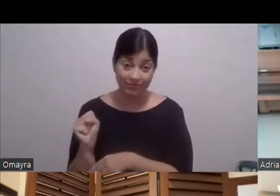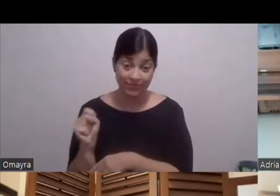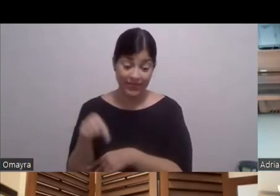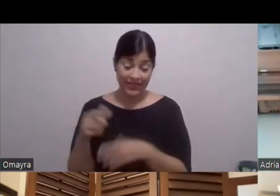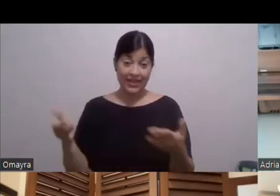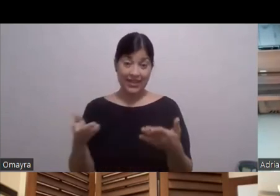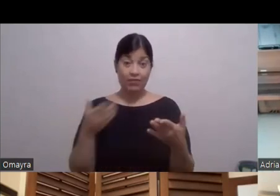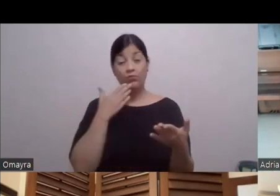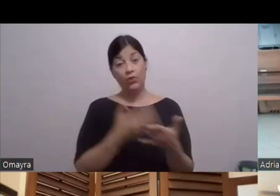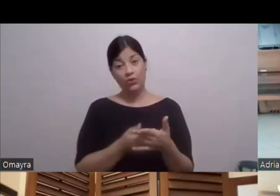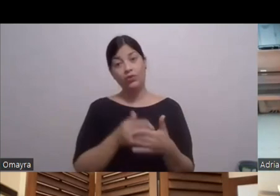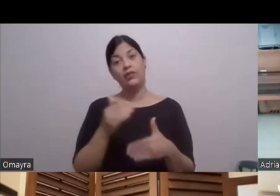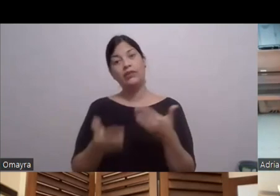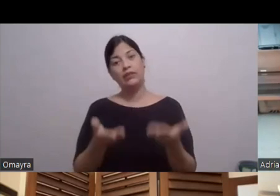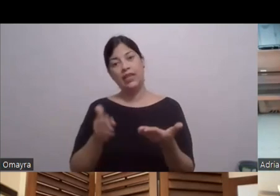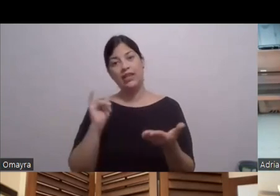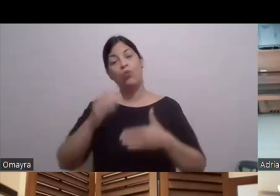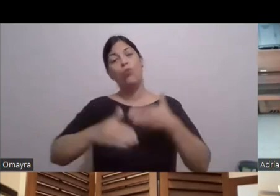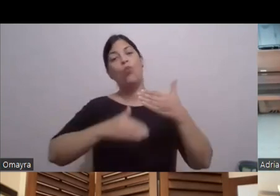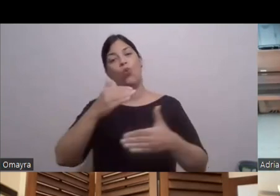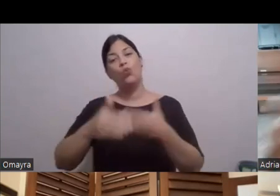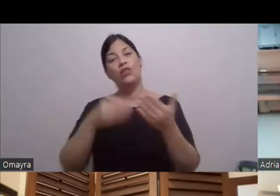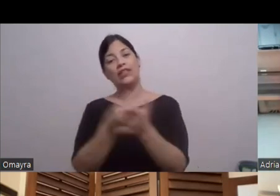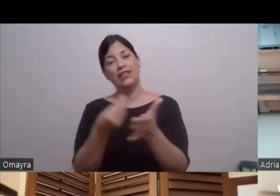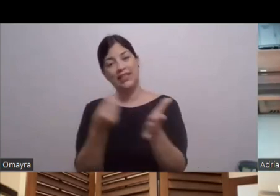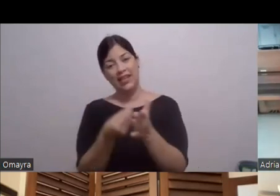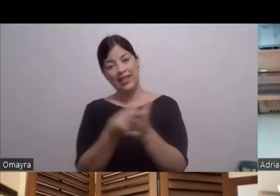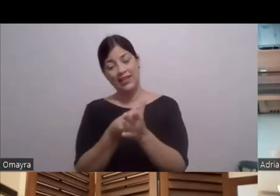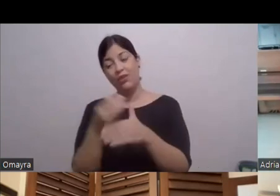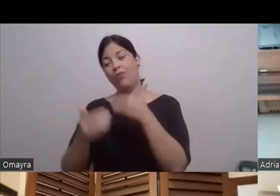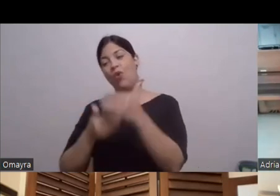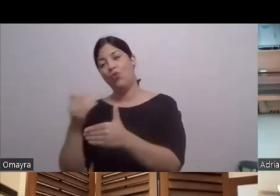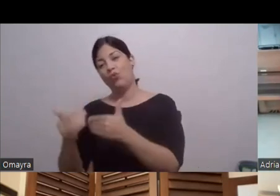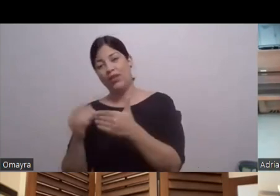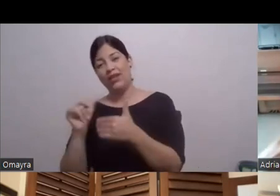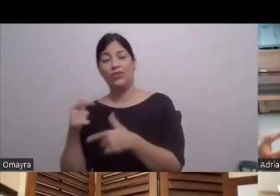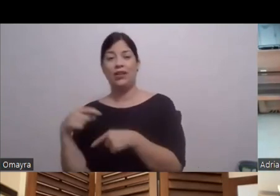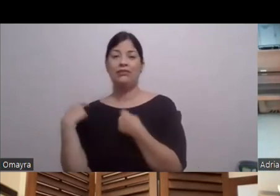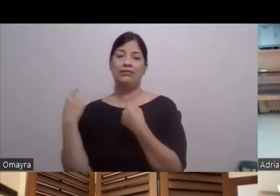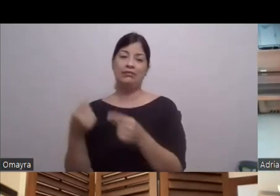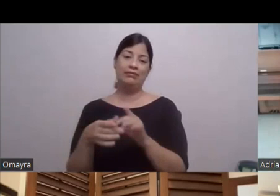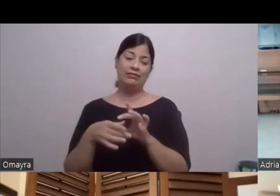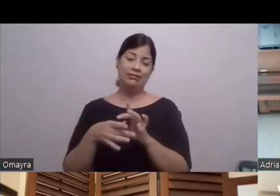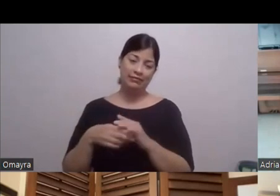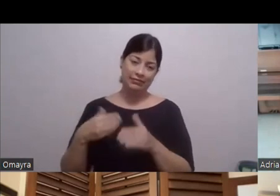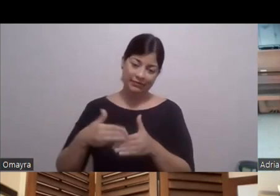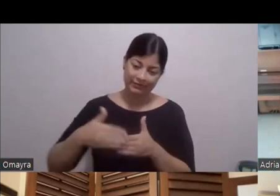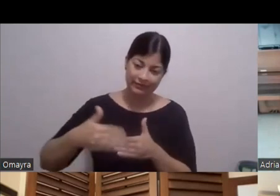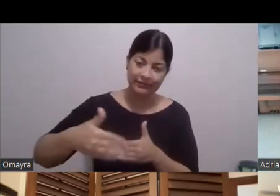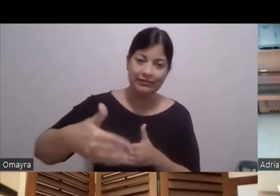también Eso produce dinero Y eso produce O sea Eso es toda una cadena Eso es toda una Mucho empleo